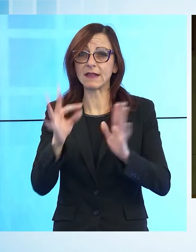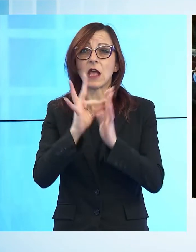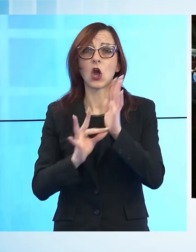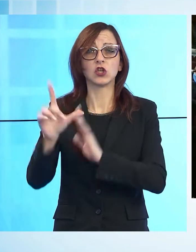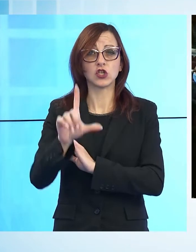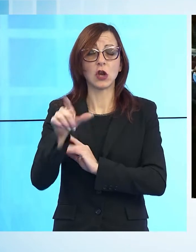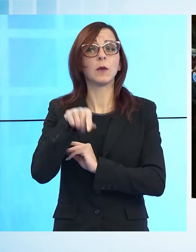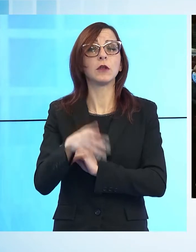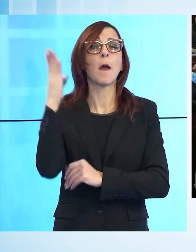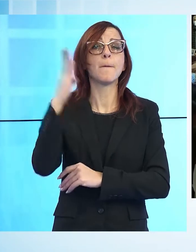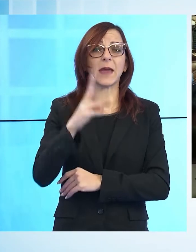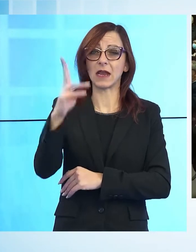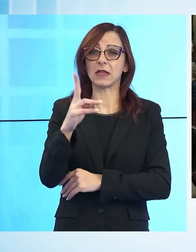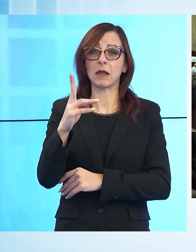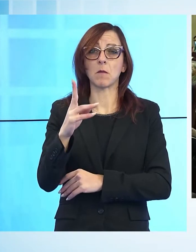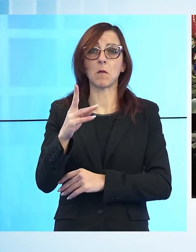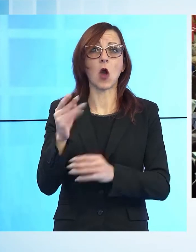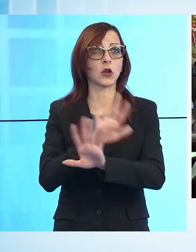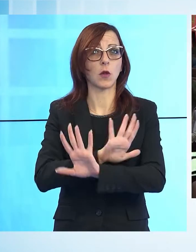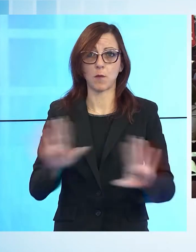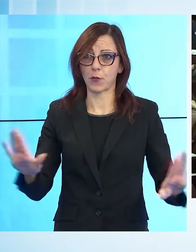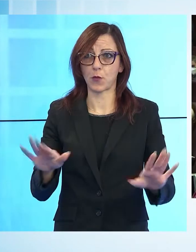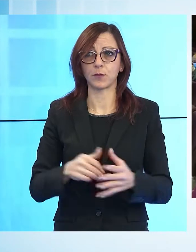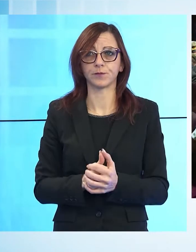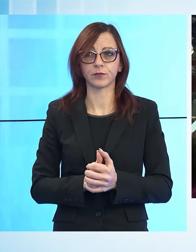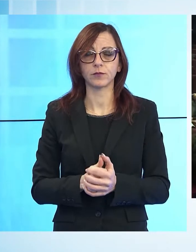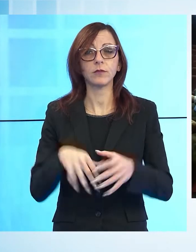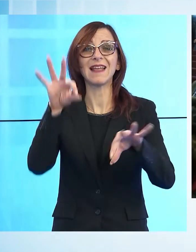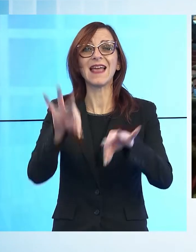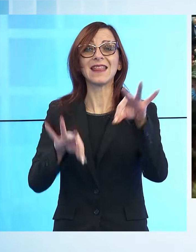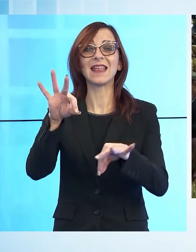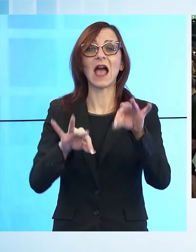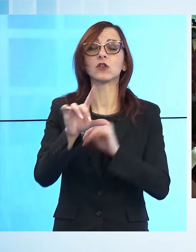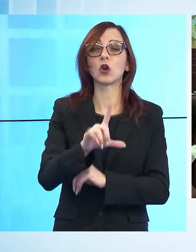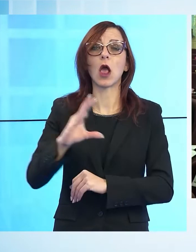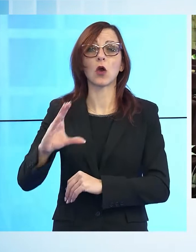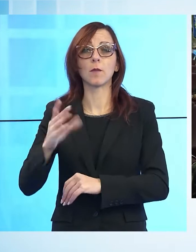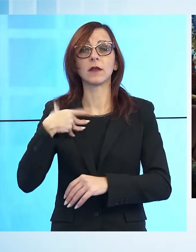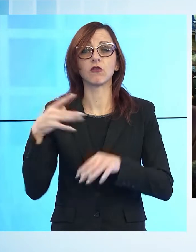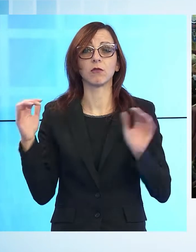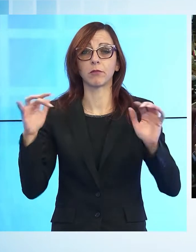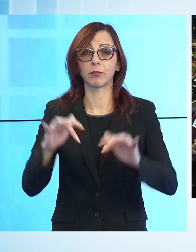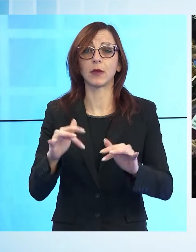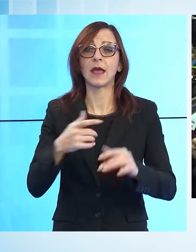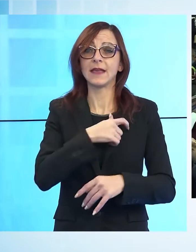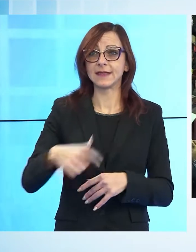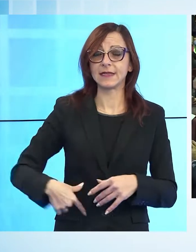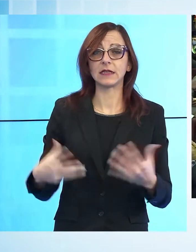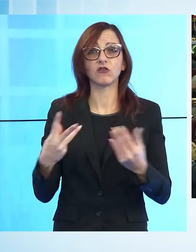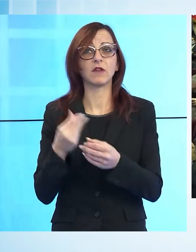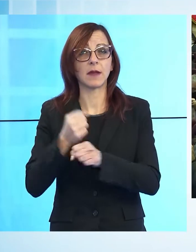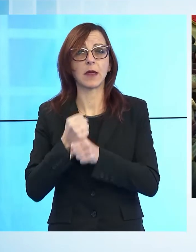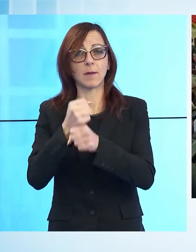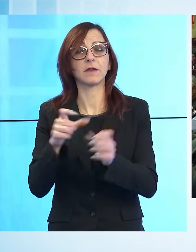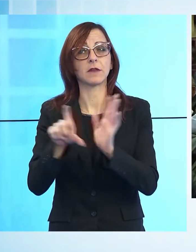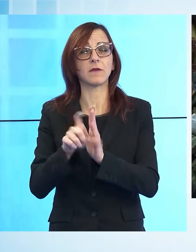Alla seduta del consiglio, ospitata per l'occasione dal teatro alla compagnia, hanno assistito sindaci e rappresentanti dei comuni